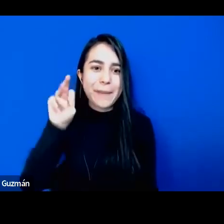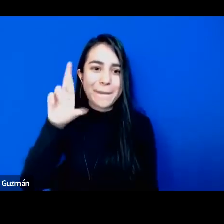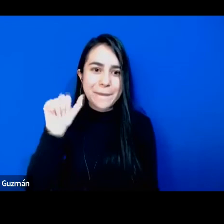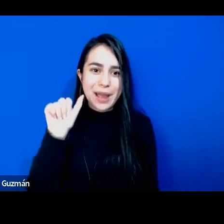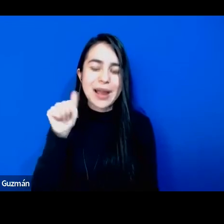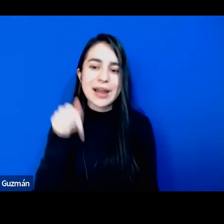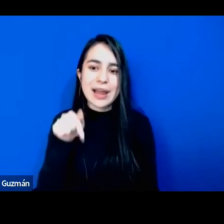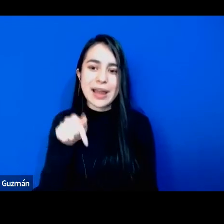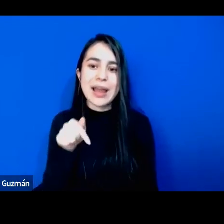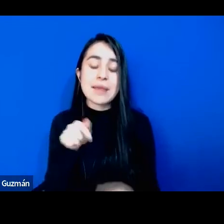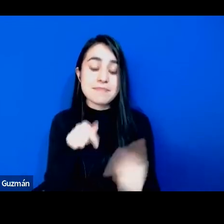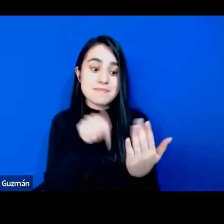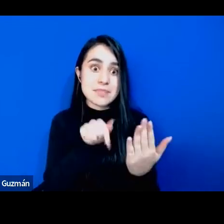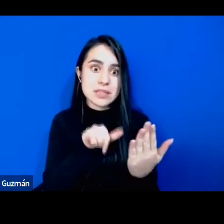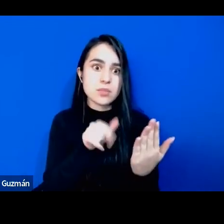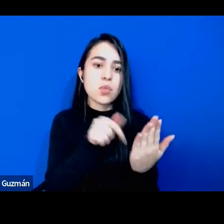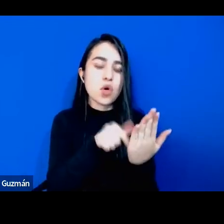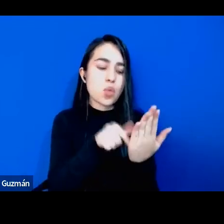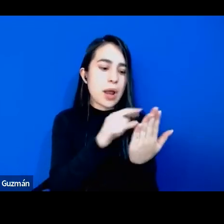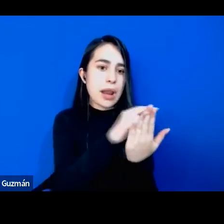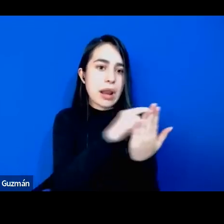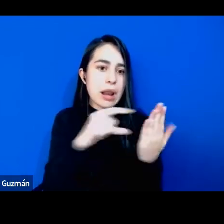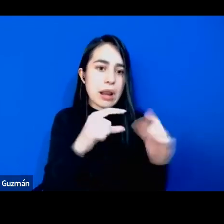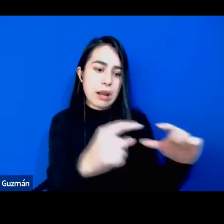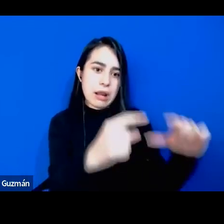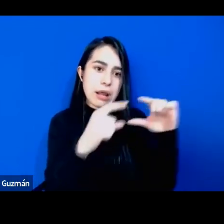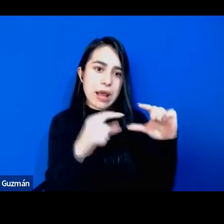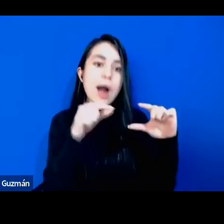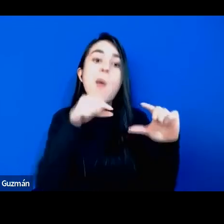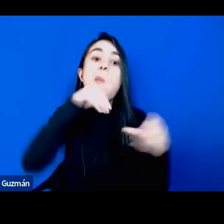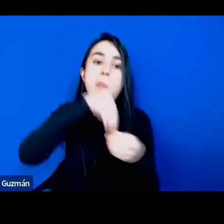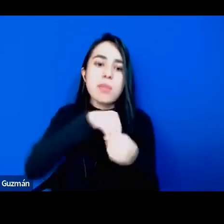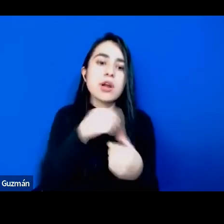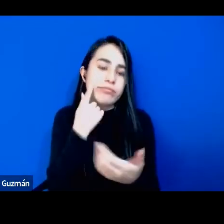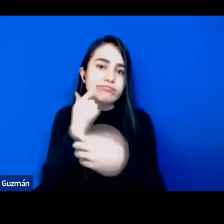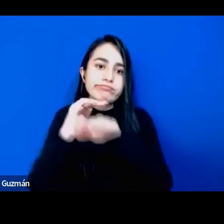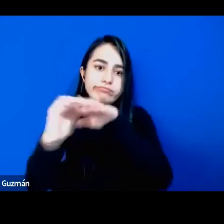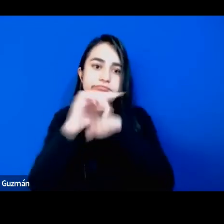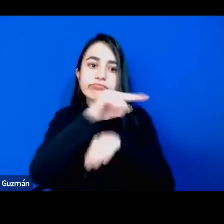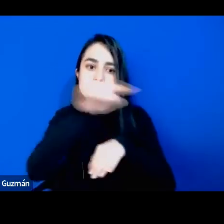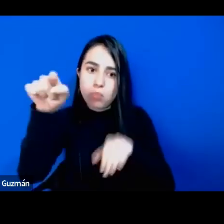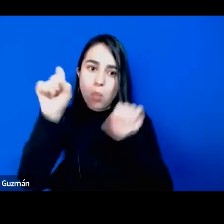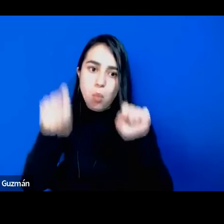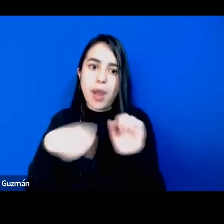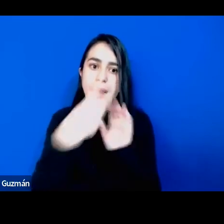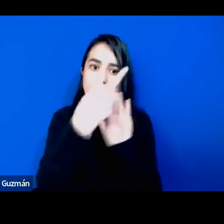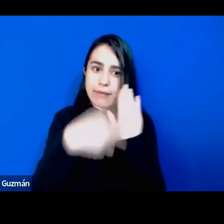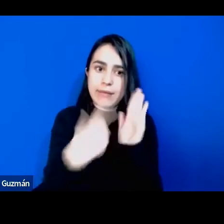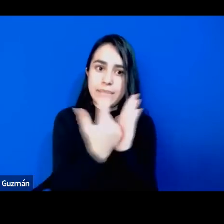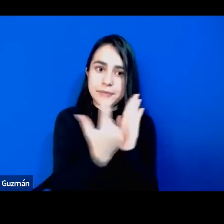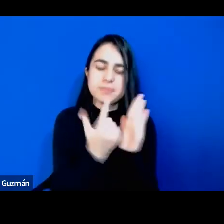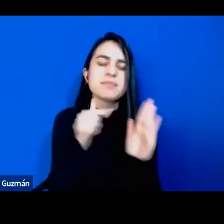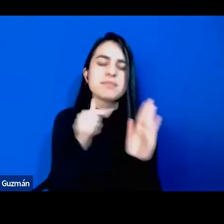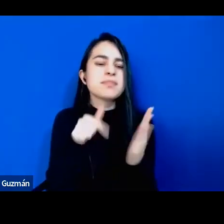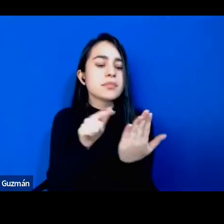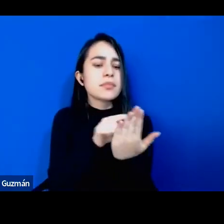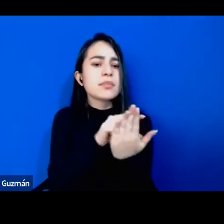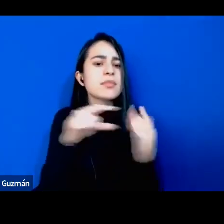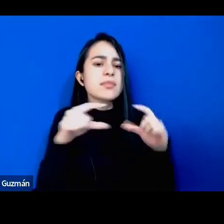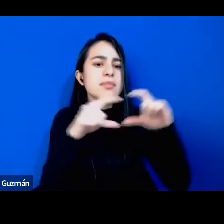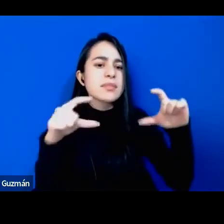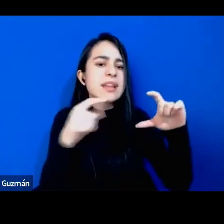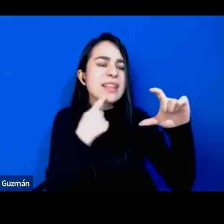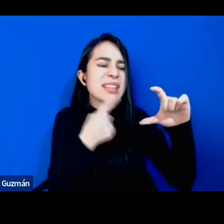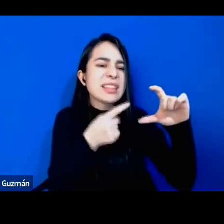esta mensaje de libro, lea un libro. La discusión de Mara dice de esta forma, la primera